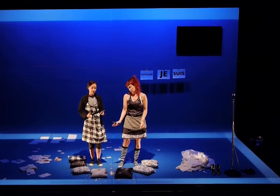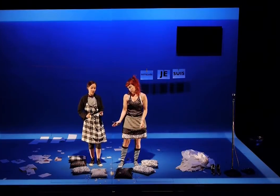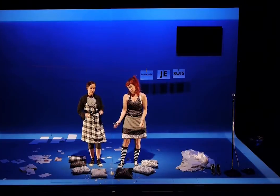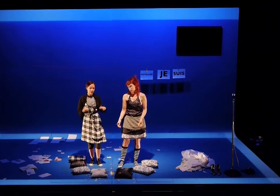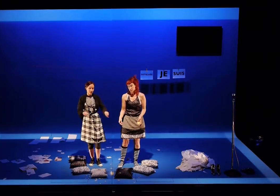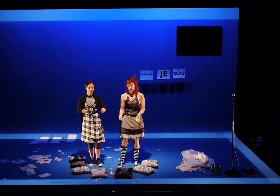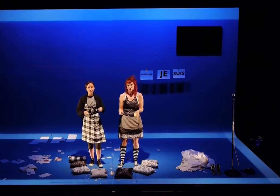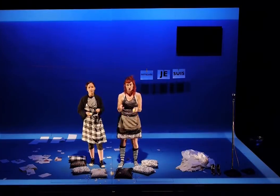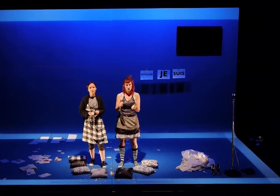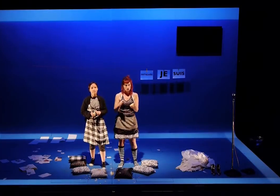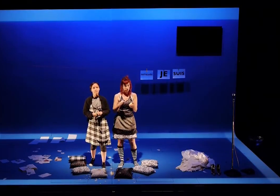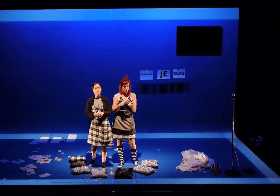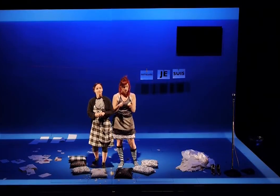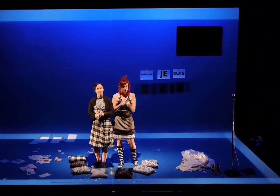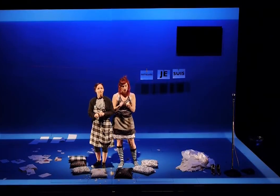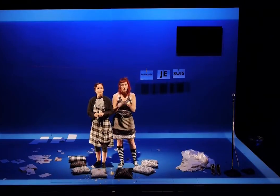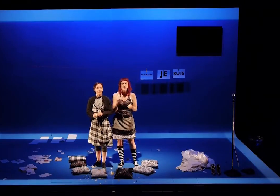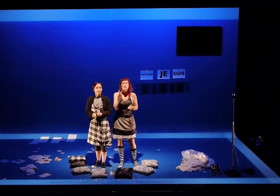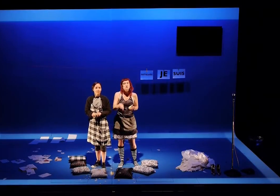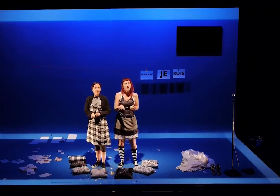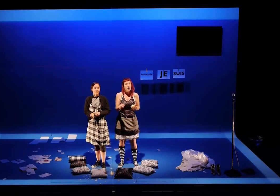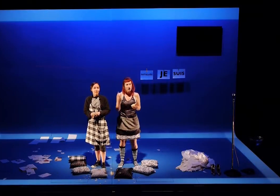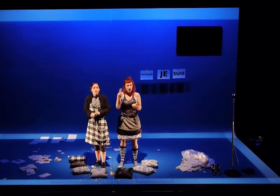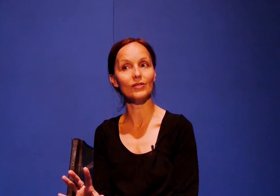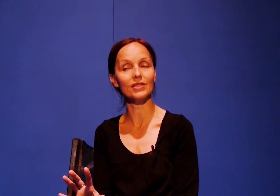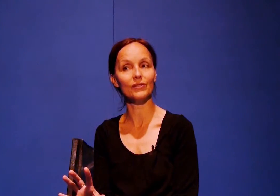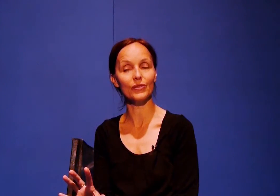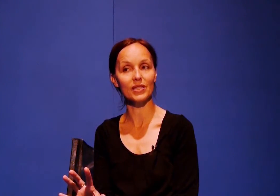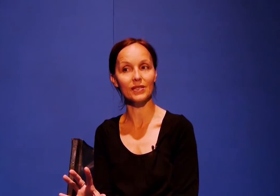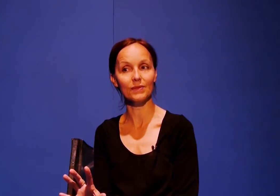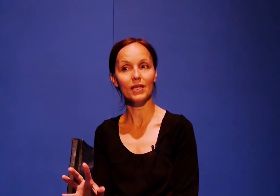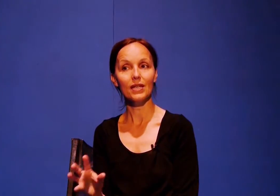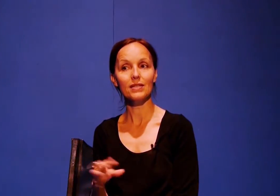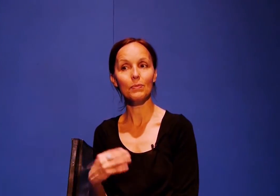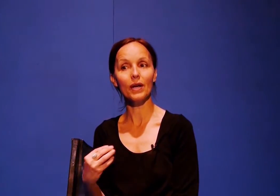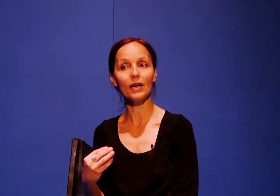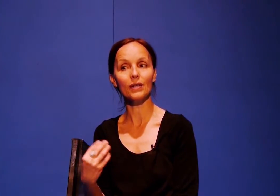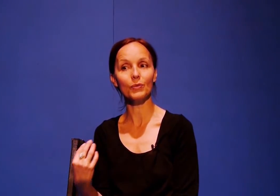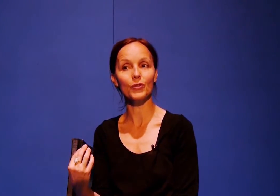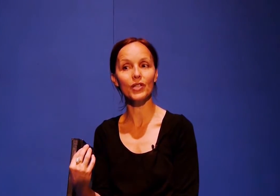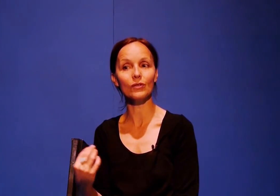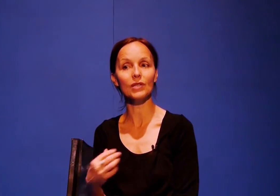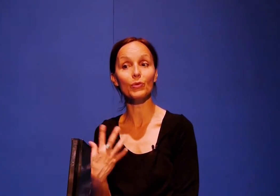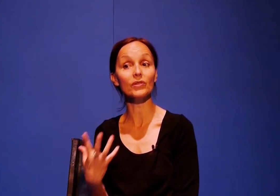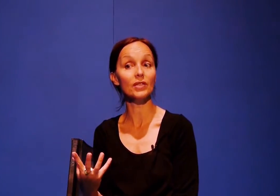du départ dans les deux langues, le français et la langue des signes française. Ce n pas un projet qu'on a pensé